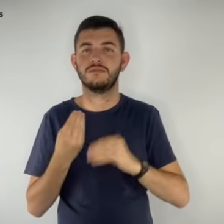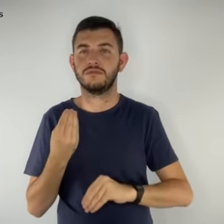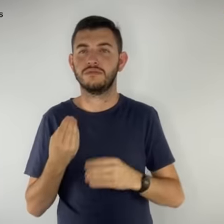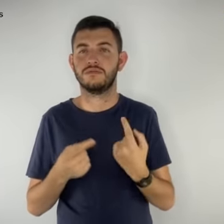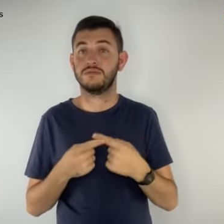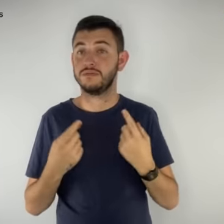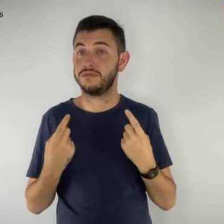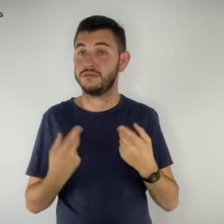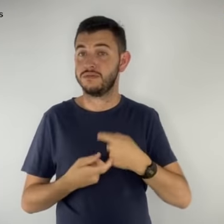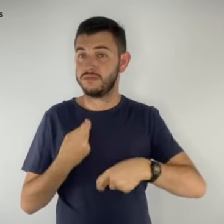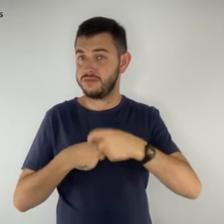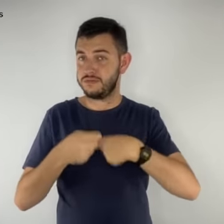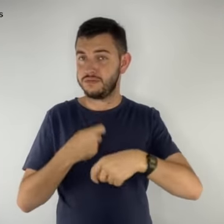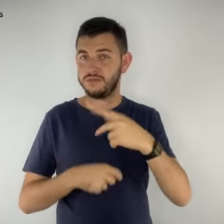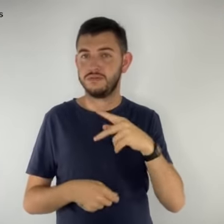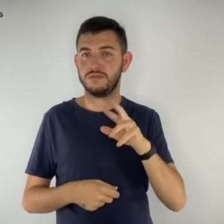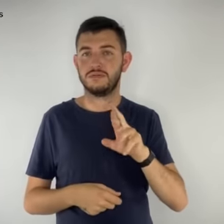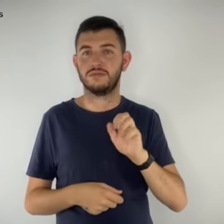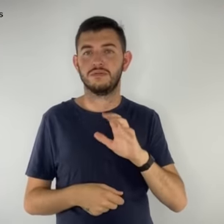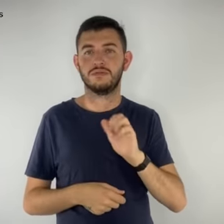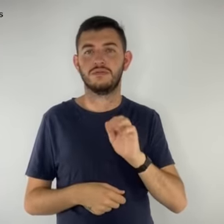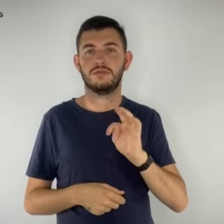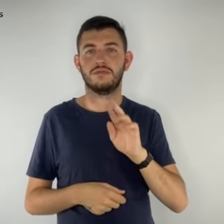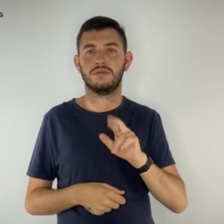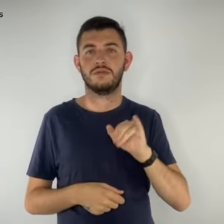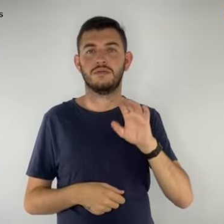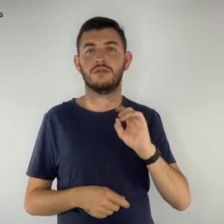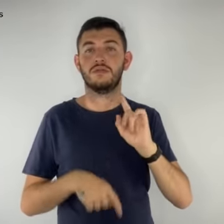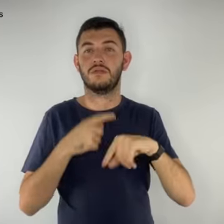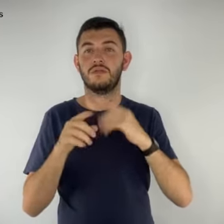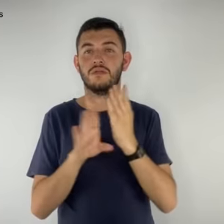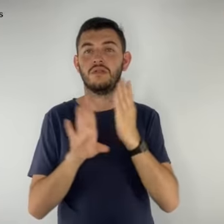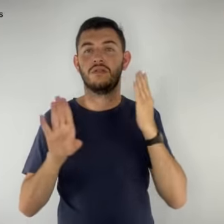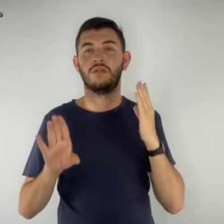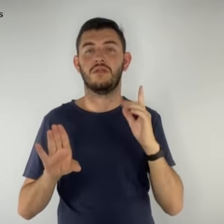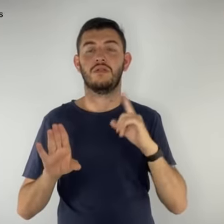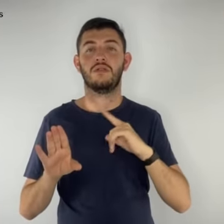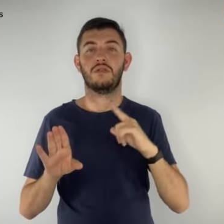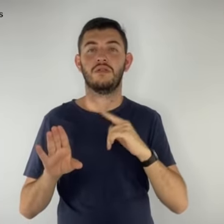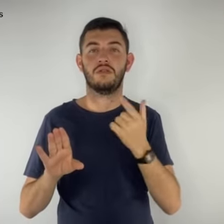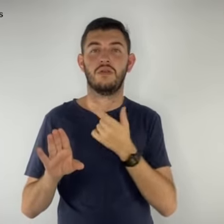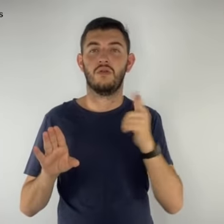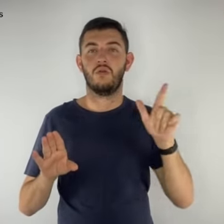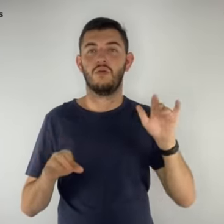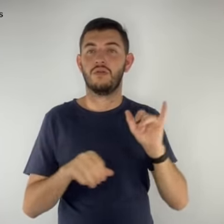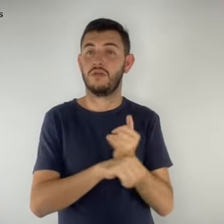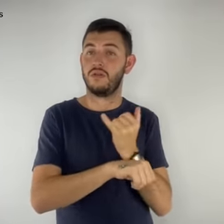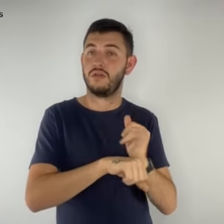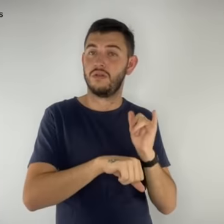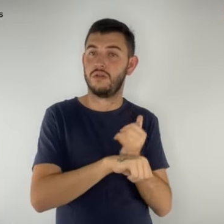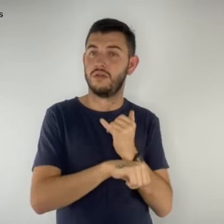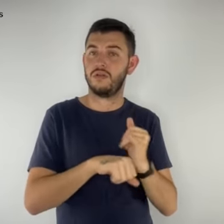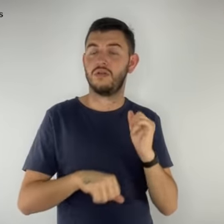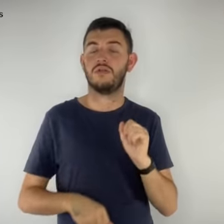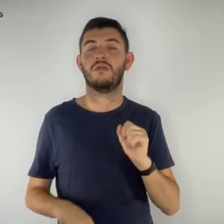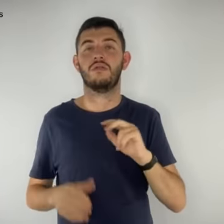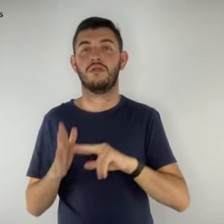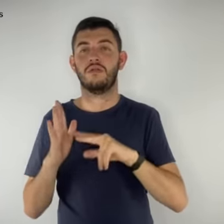lesados por vender seus precatórios e depois descobrir que tinham outras opções, o Simpro